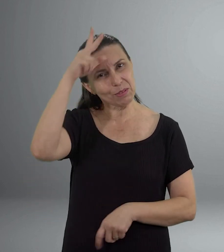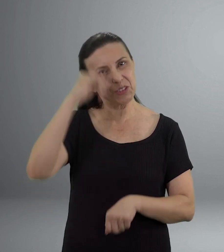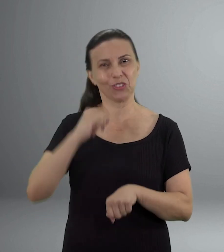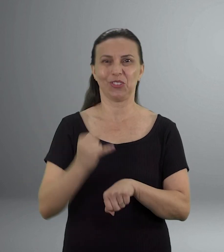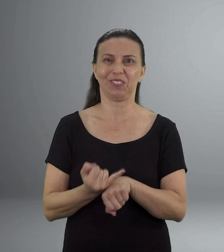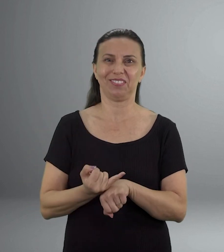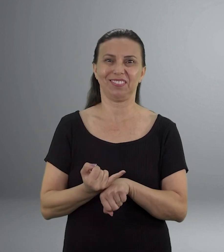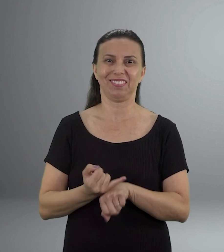da Prefeitura de Joinville. Obrigado.